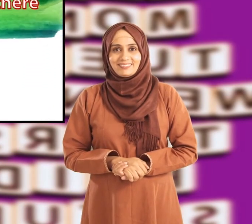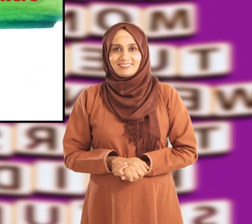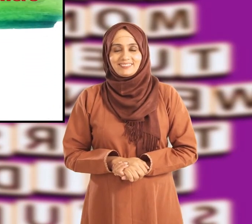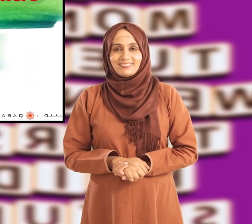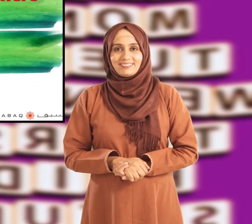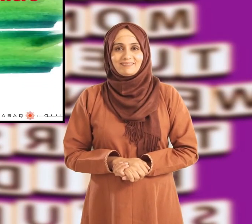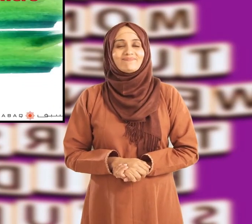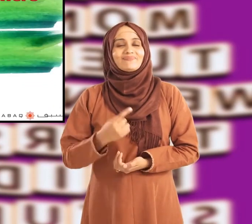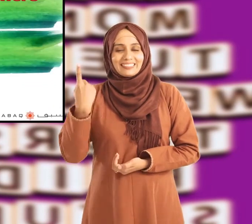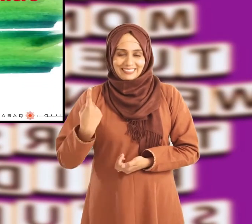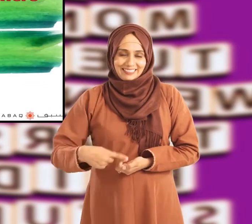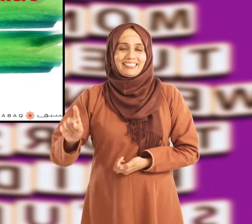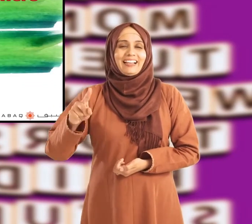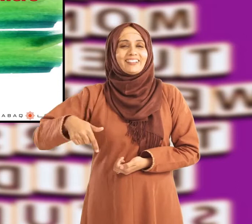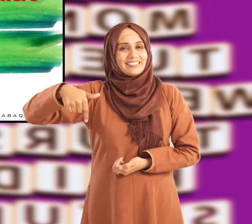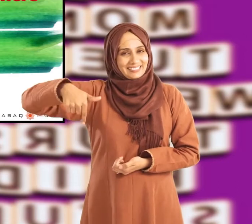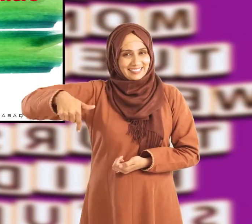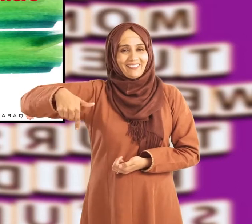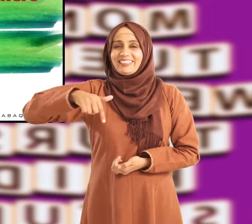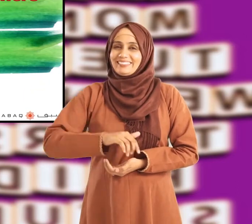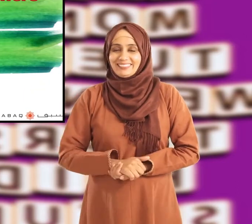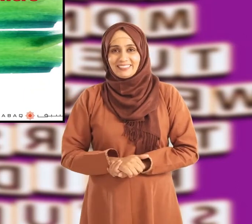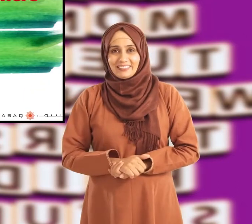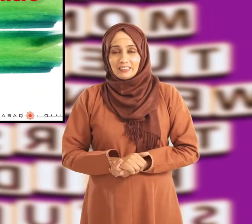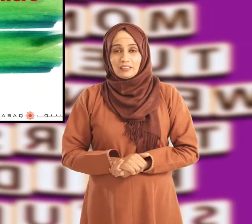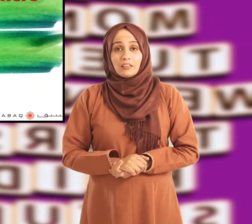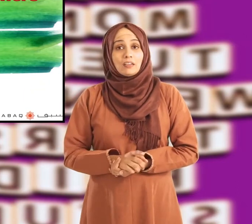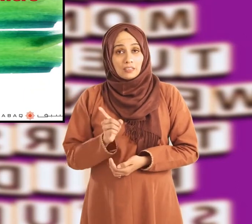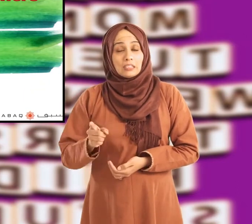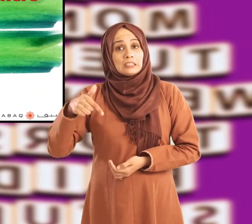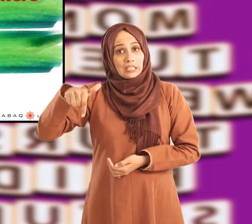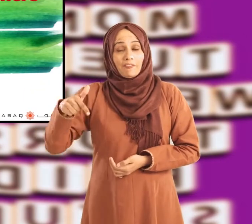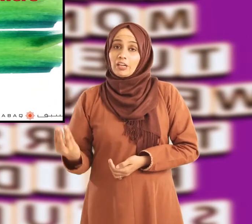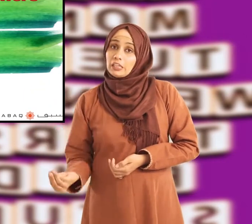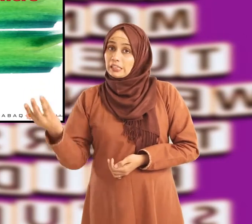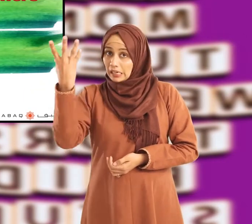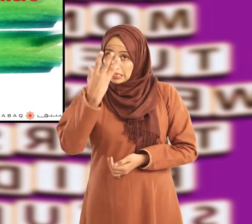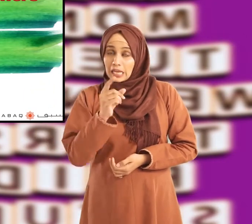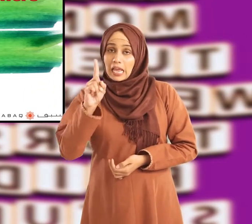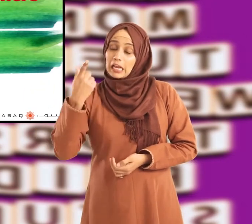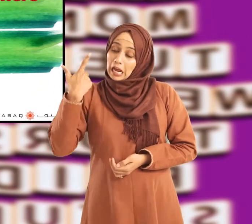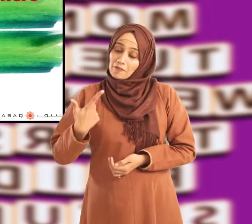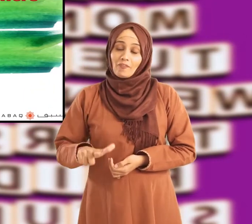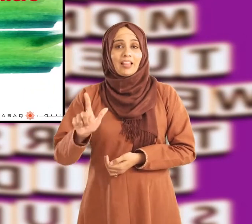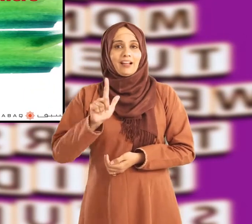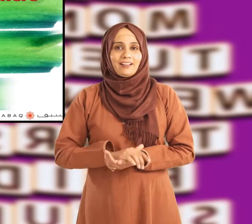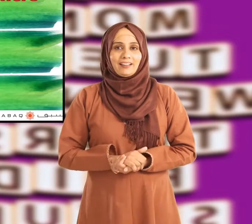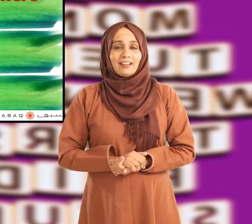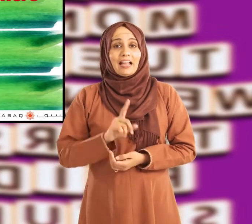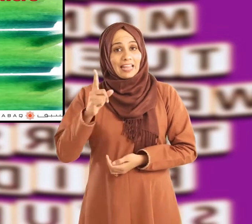بلکل صحیح seven days There are seven days in a week ایک ہفتے میں